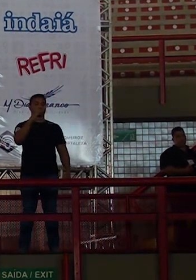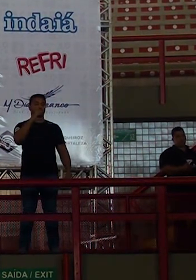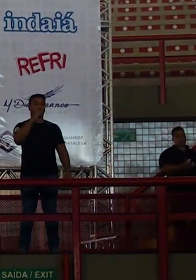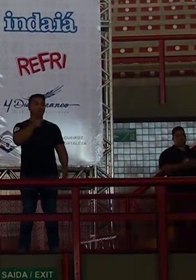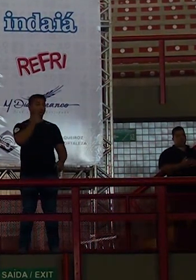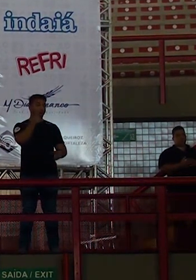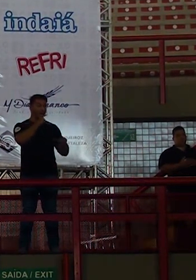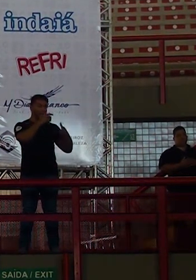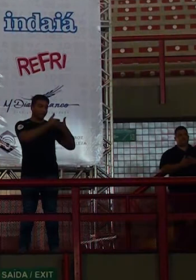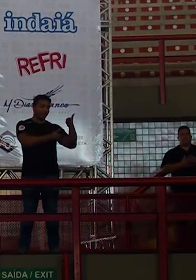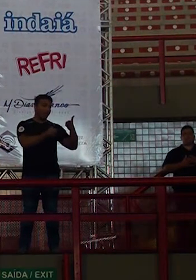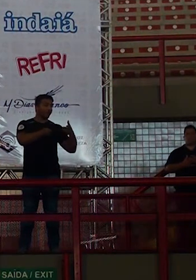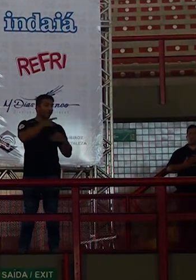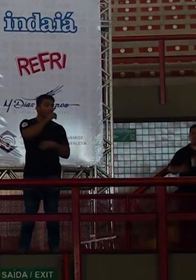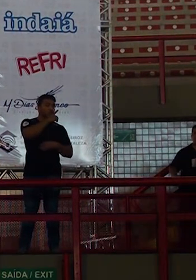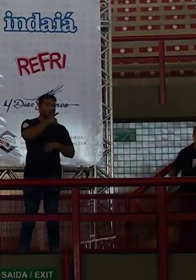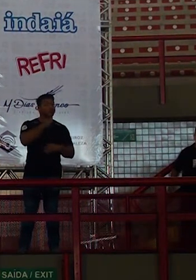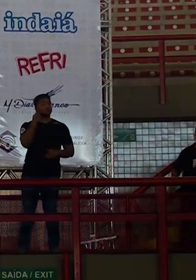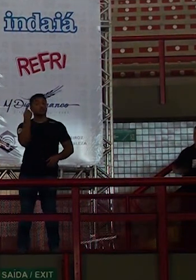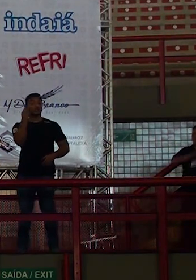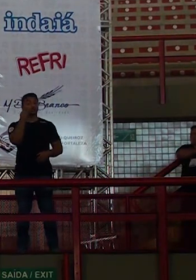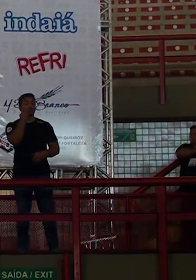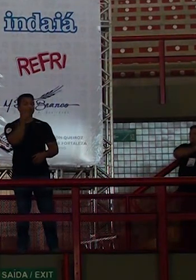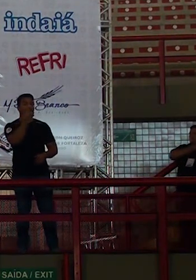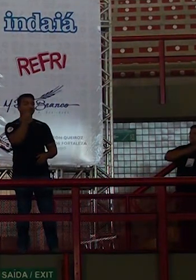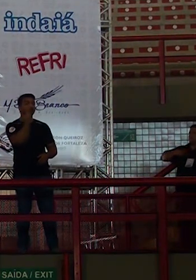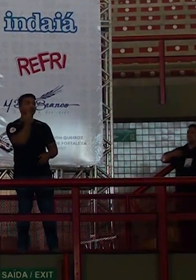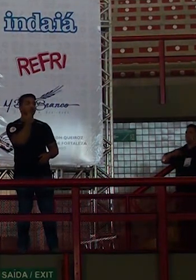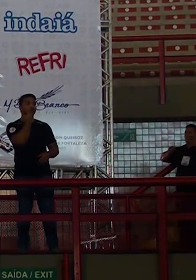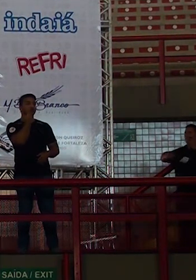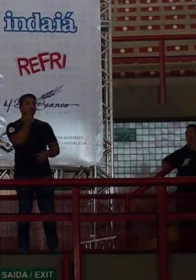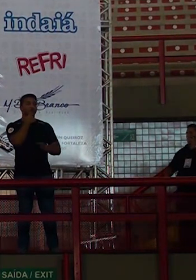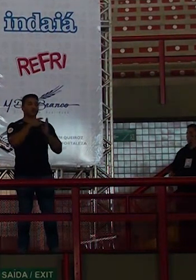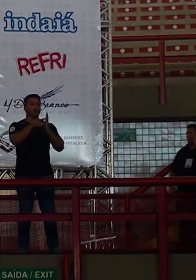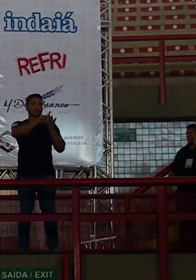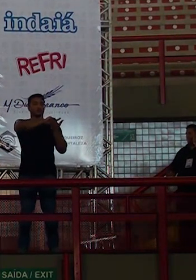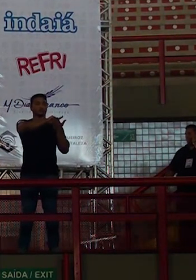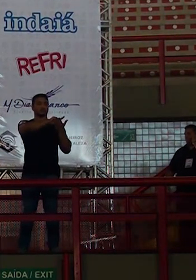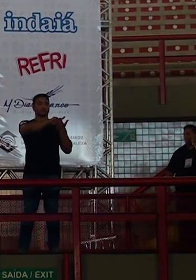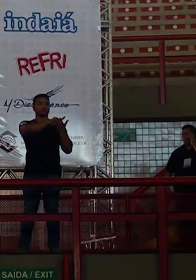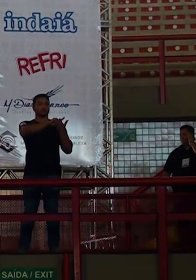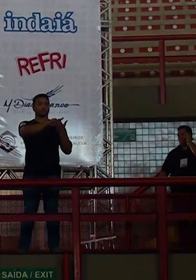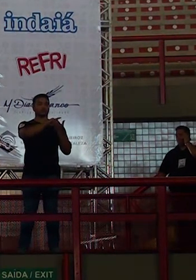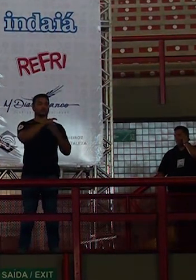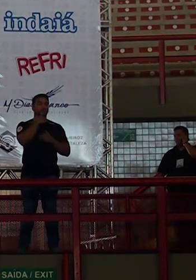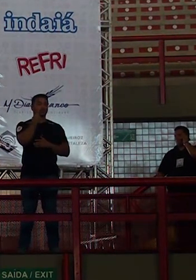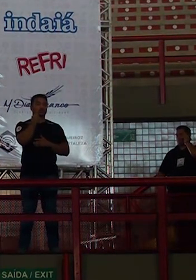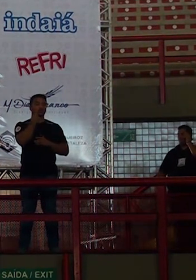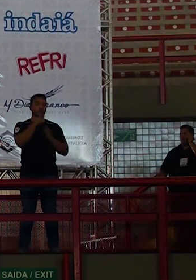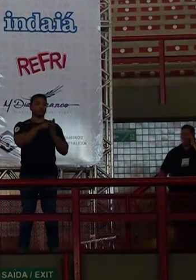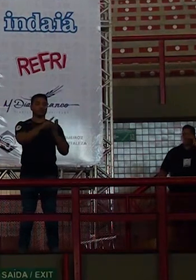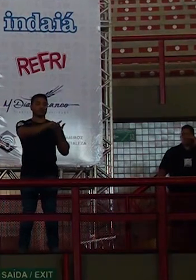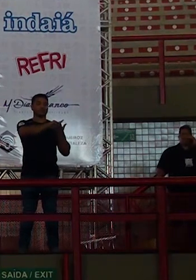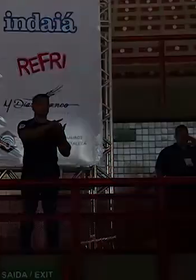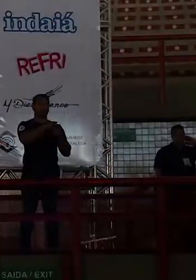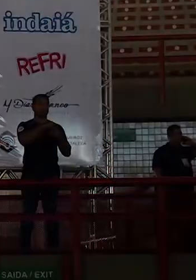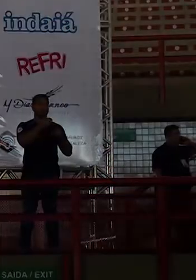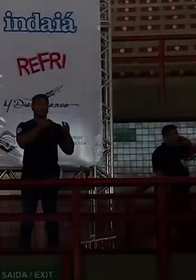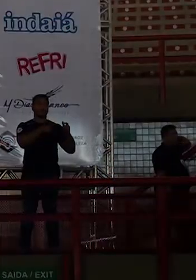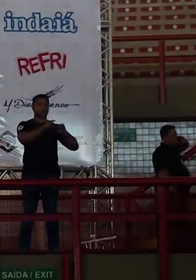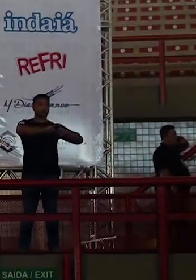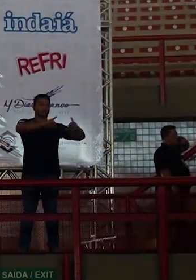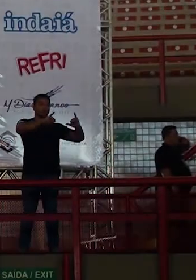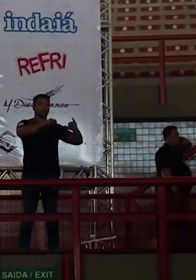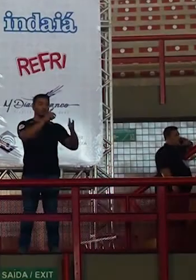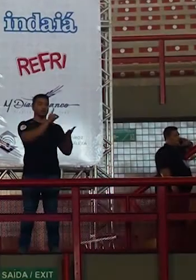domingo na sexta-feira que antecedia a prova na página oficial do MEC